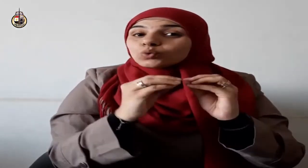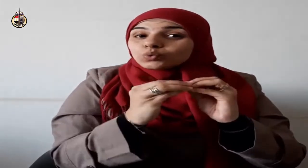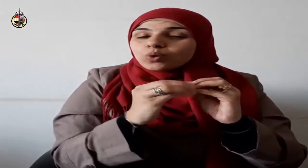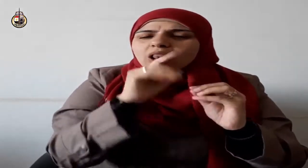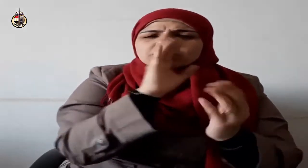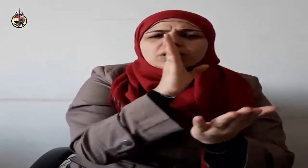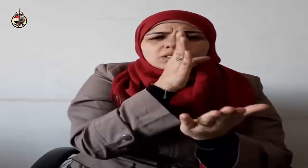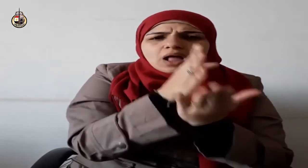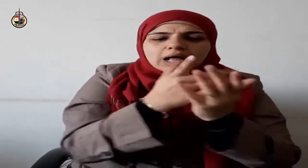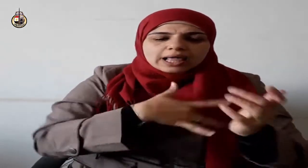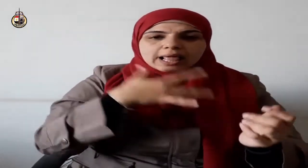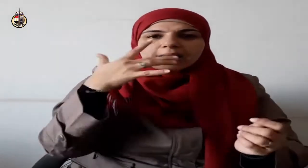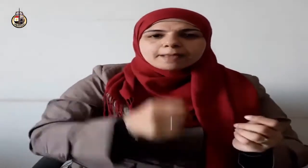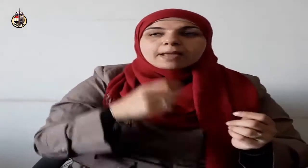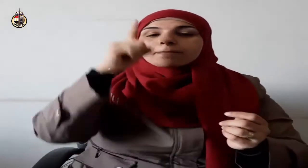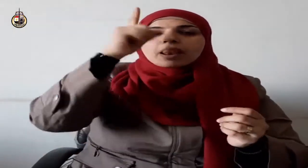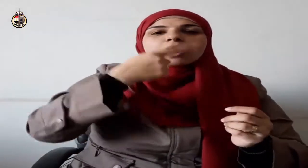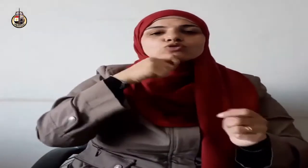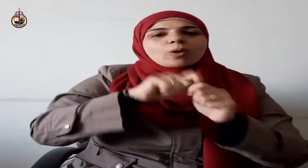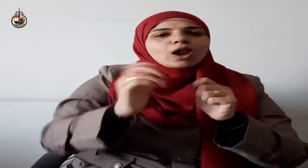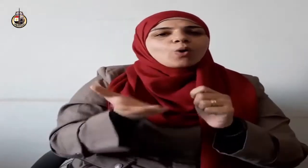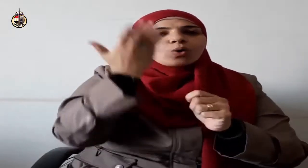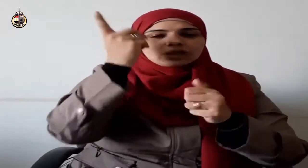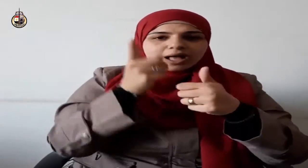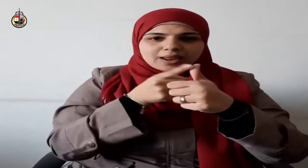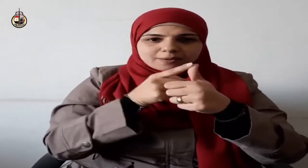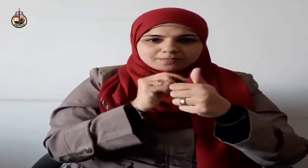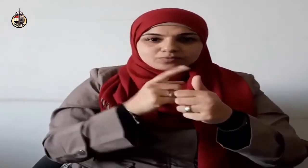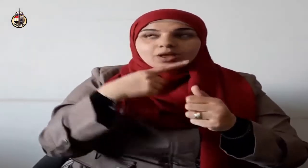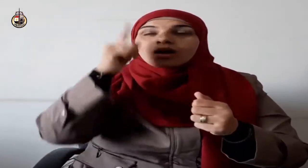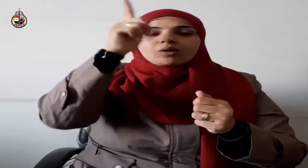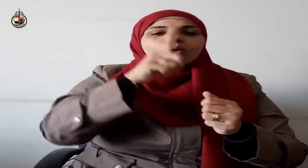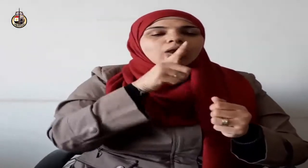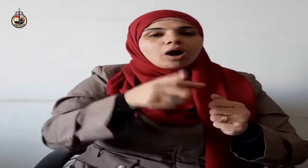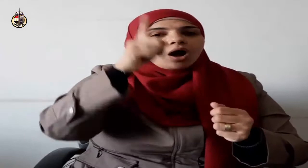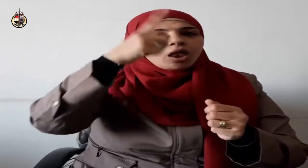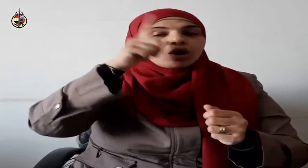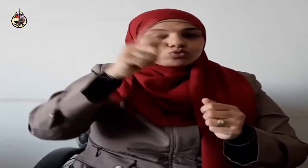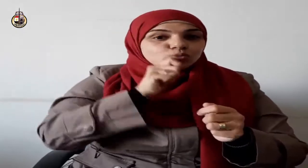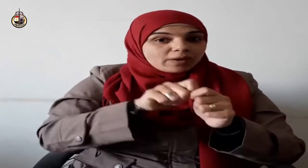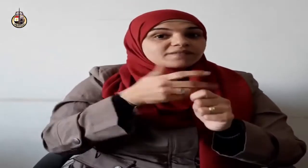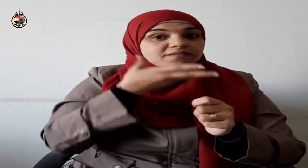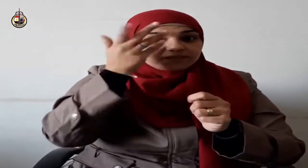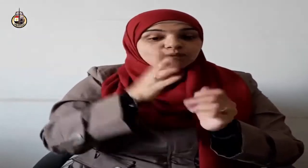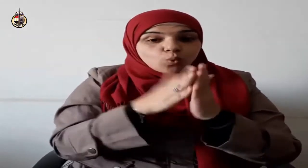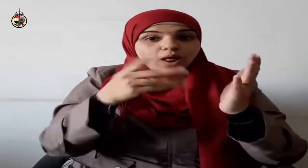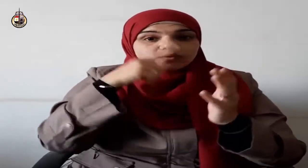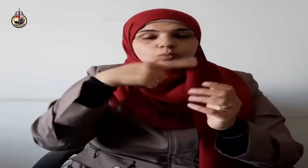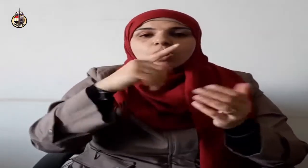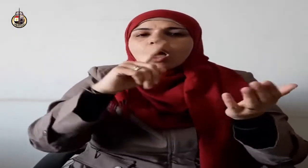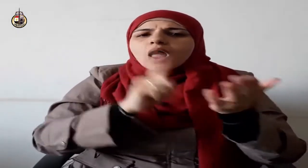ومن كان في معية الله فلا عليه بمن عليه ومن معه